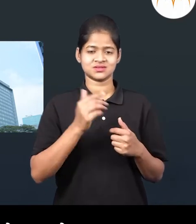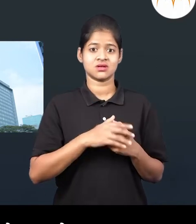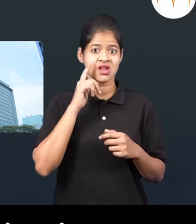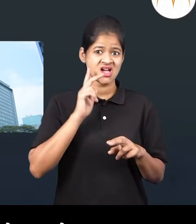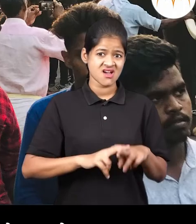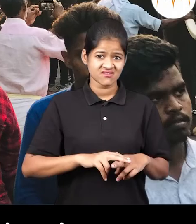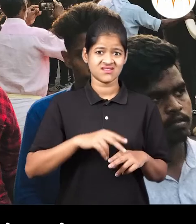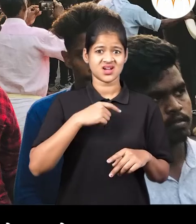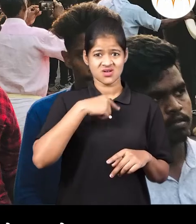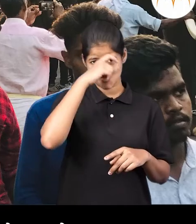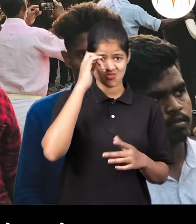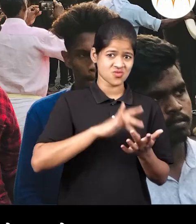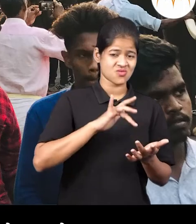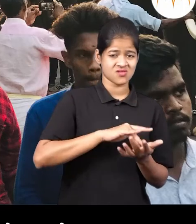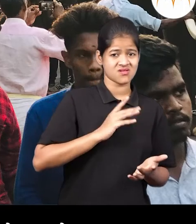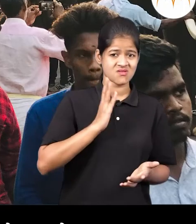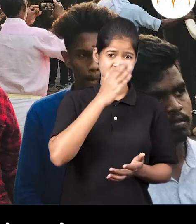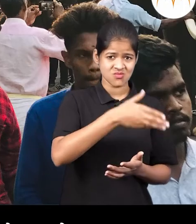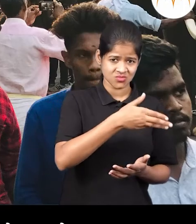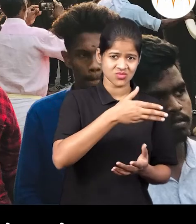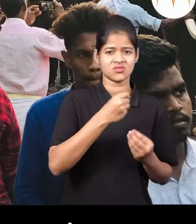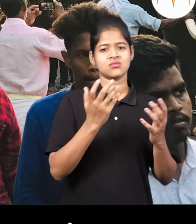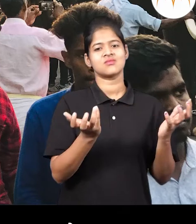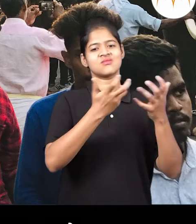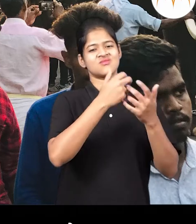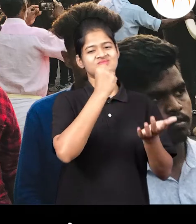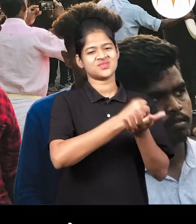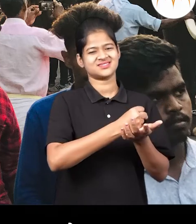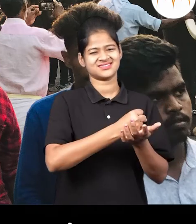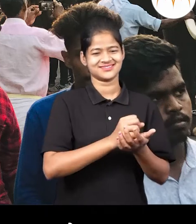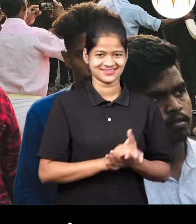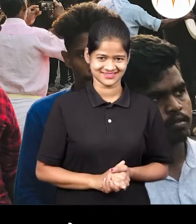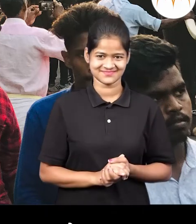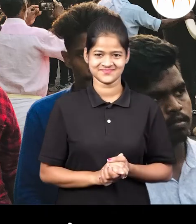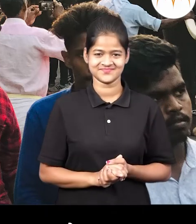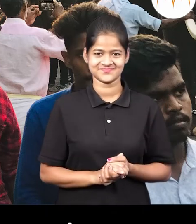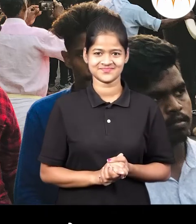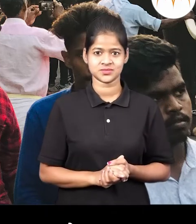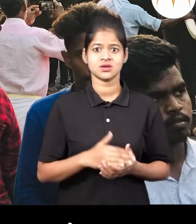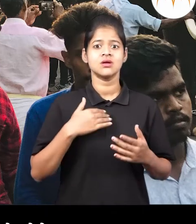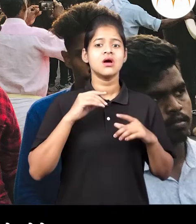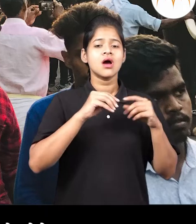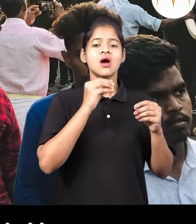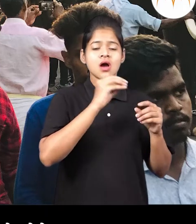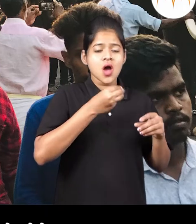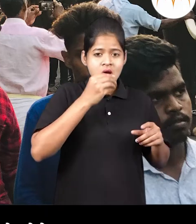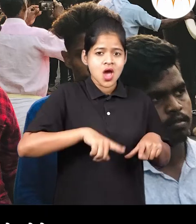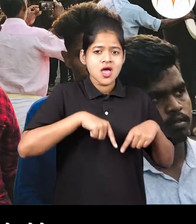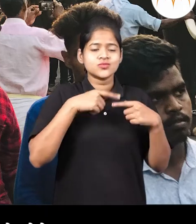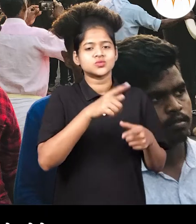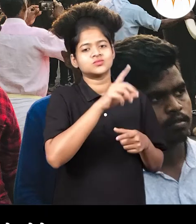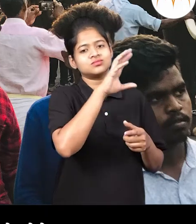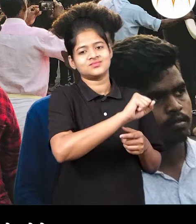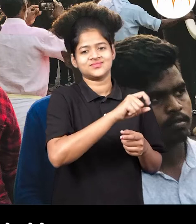कामा निमित्त दुसर्या गावी जावा लागल तर त्या परिसराशी आपन जुर्वन घ्याव त्या मुले